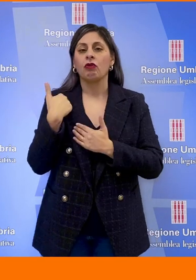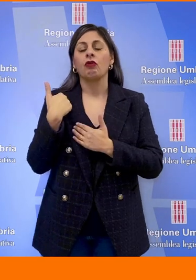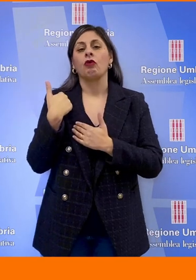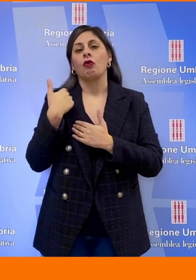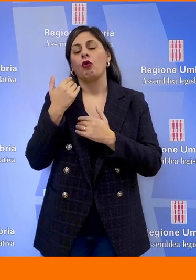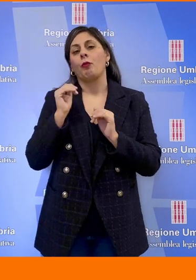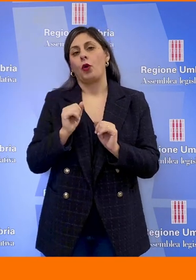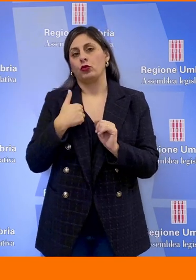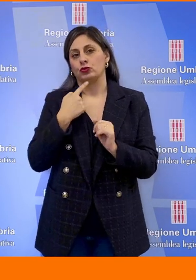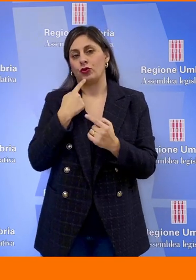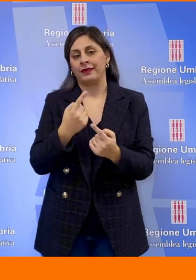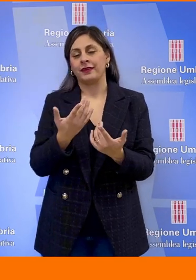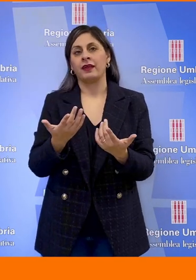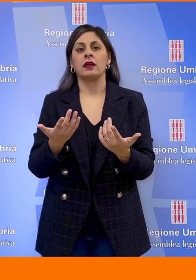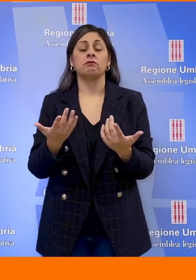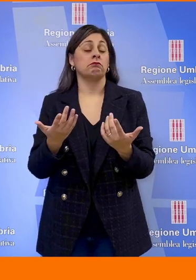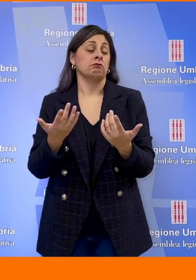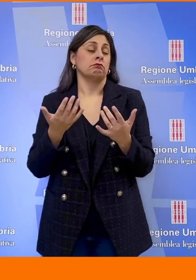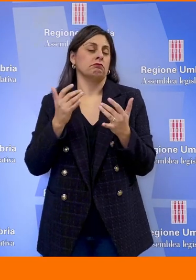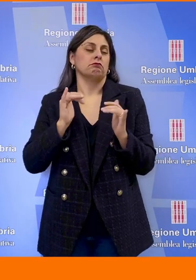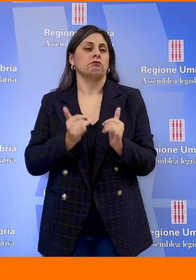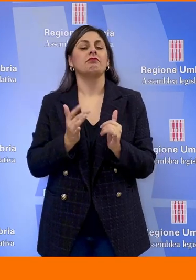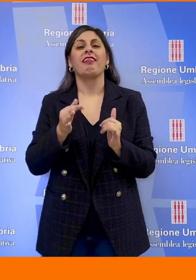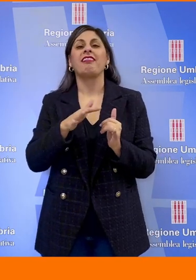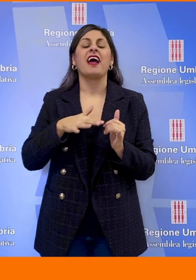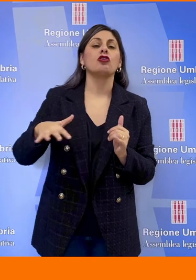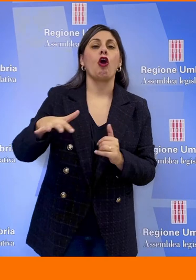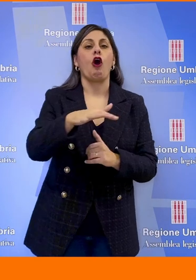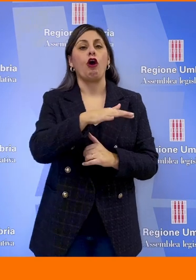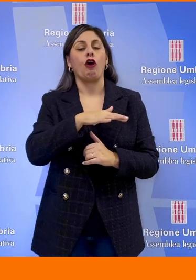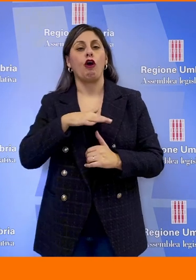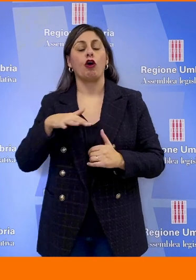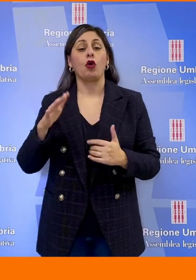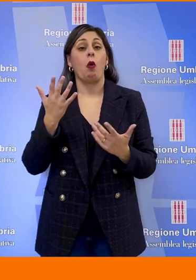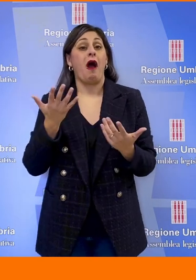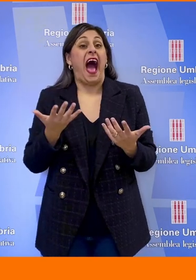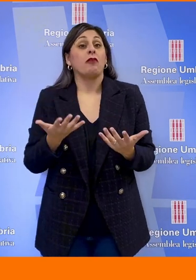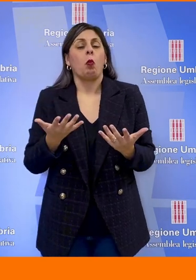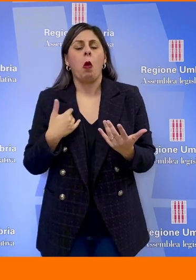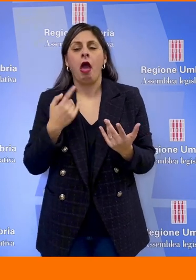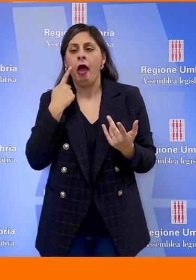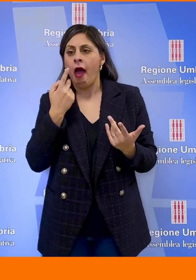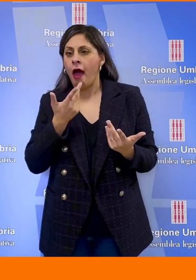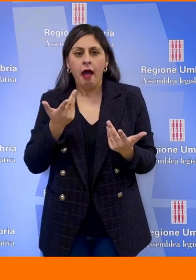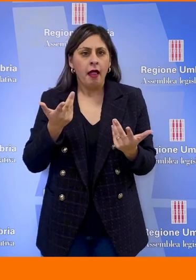certamente sul territorio al momento non risultano drine o